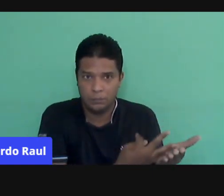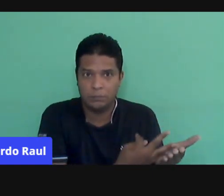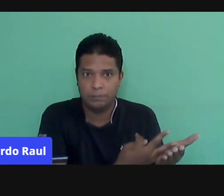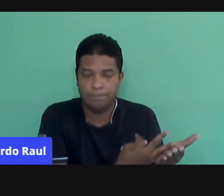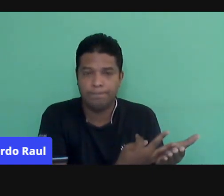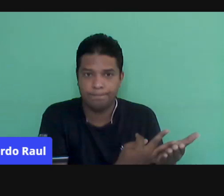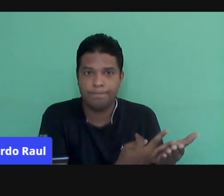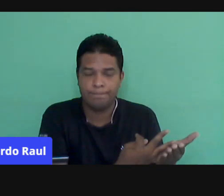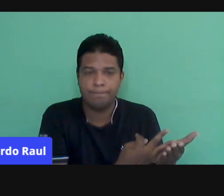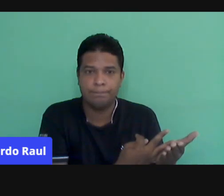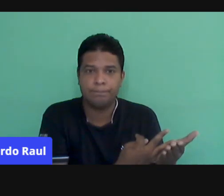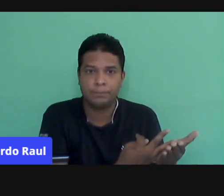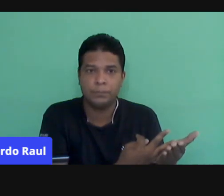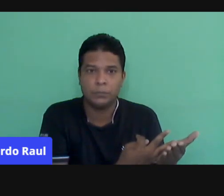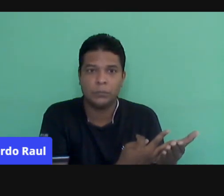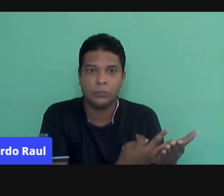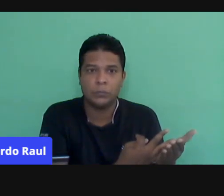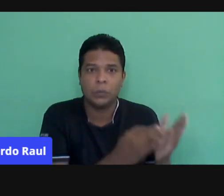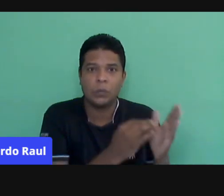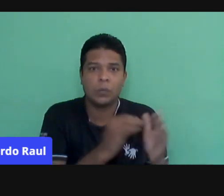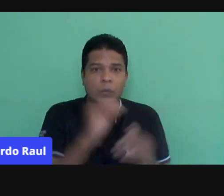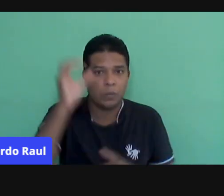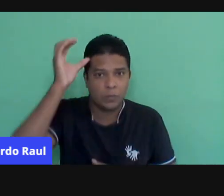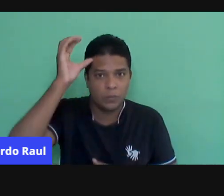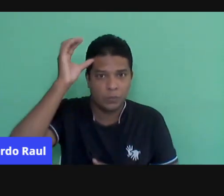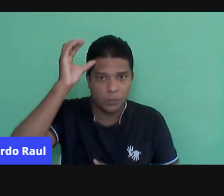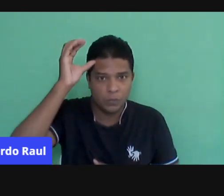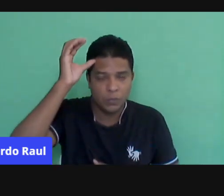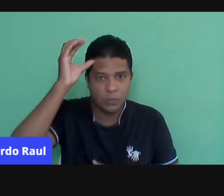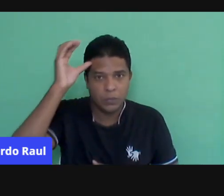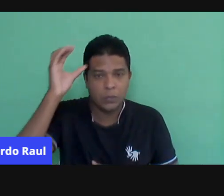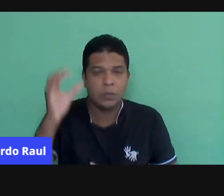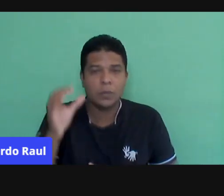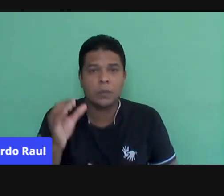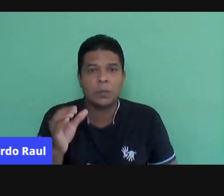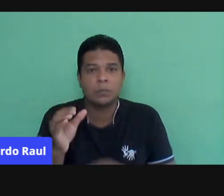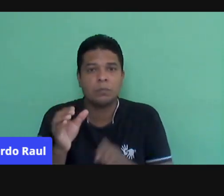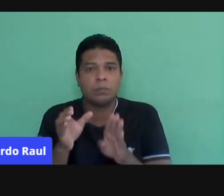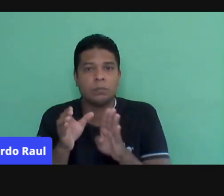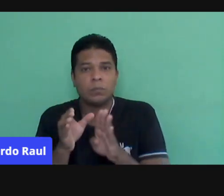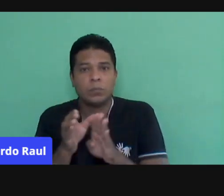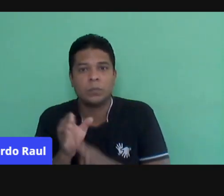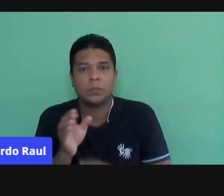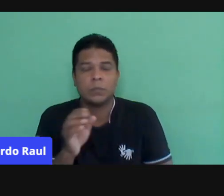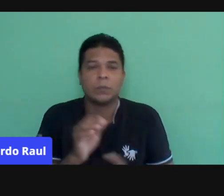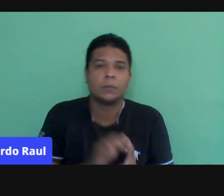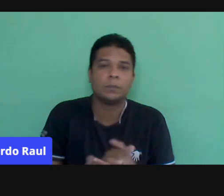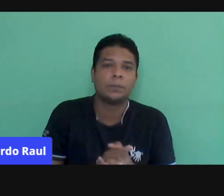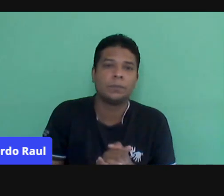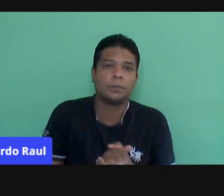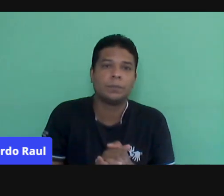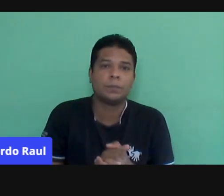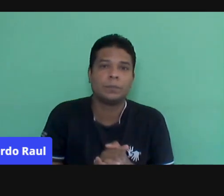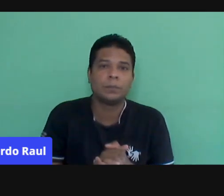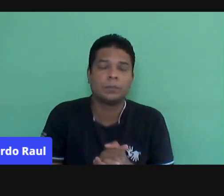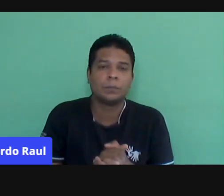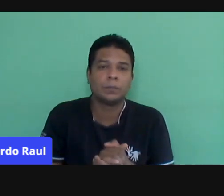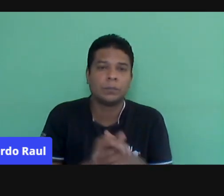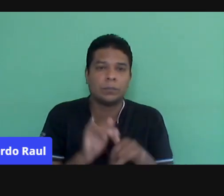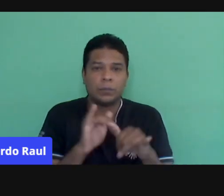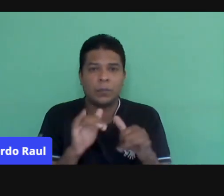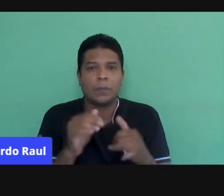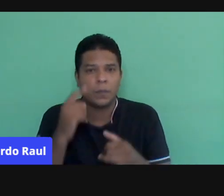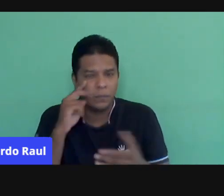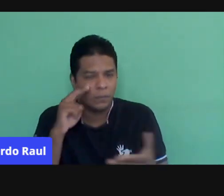solidificam em relação aos conceitos e nós temos algumas sugestões de jogos para trabalhar alguns conceitos. Então, vamos revisitar esses